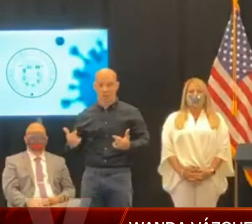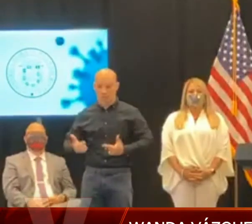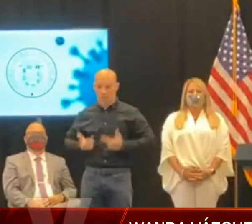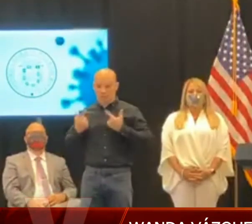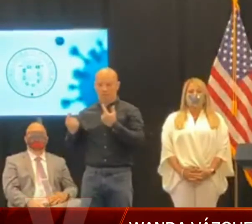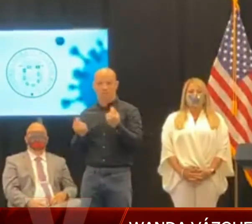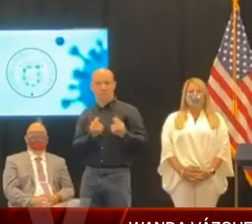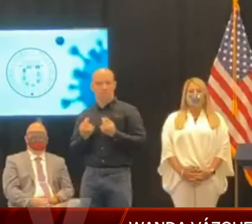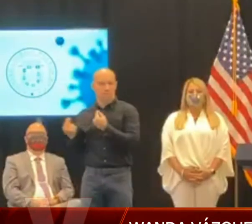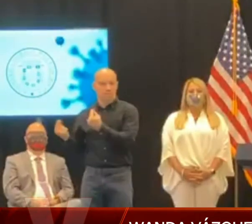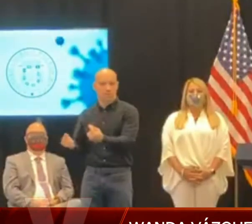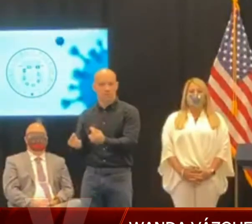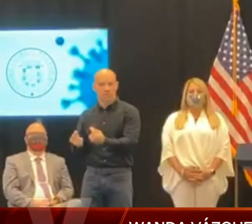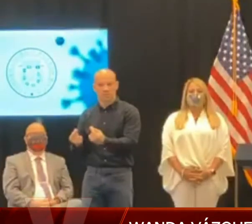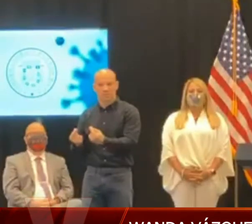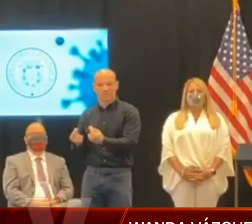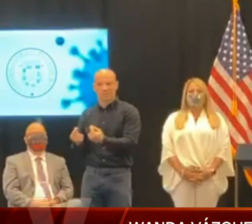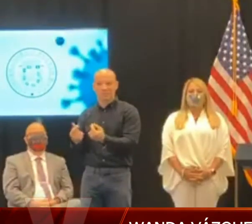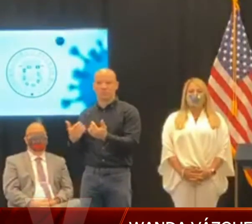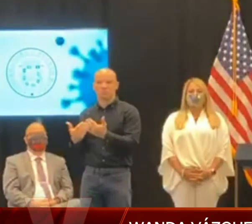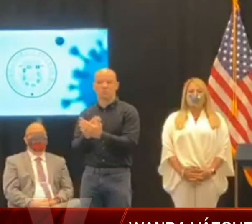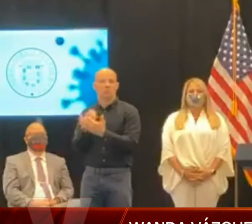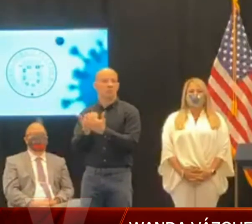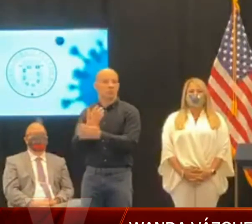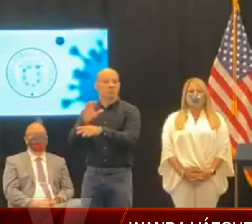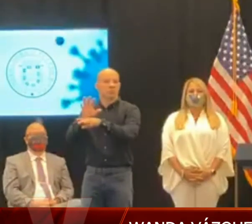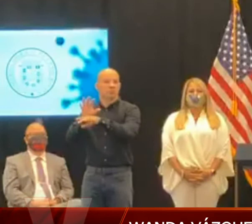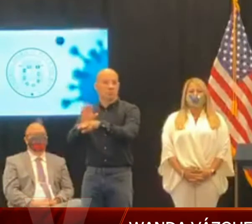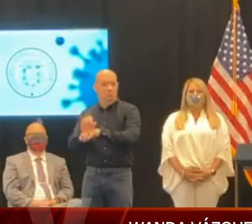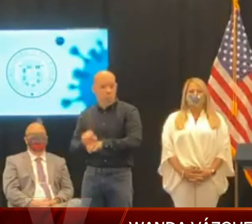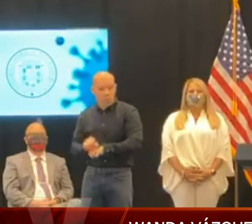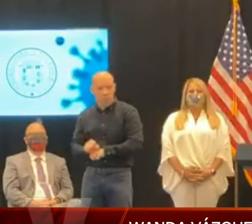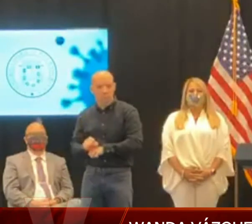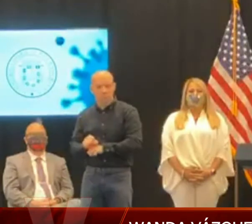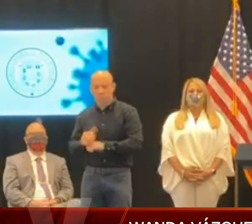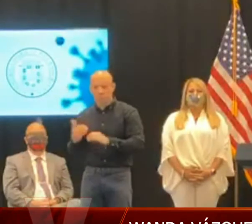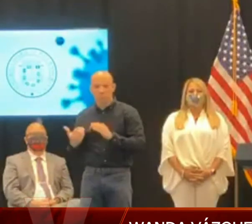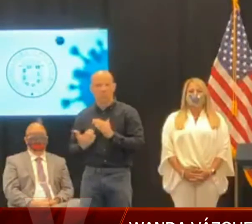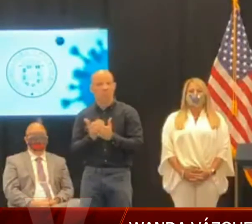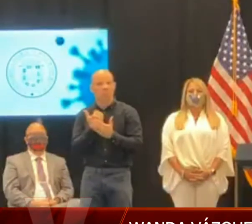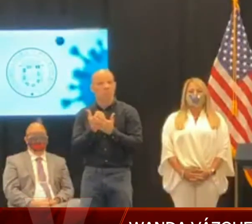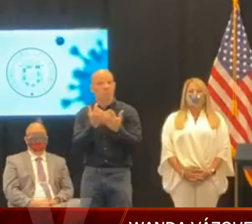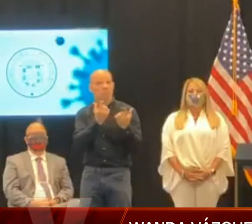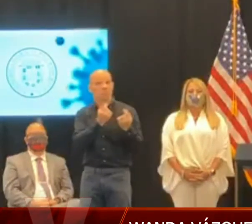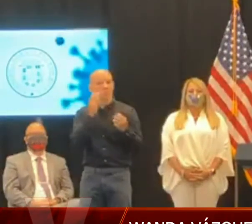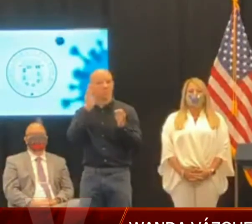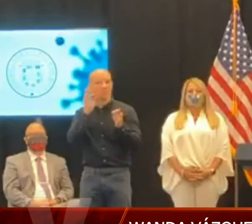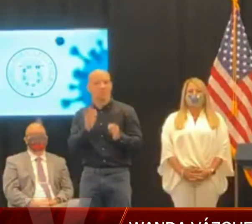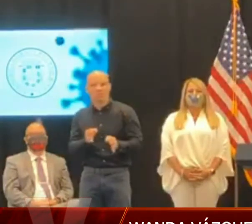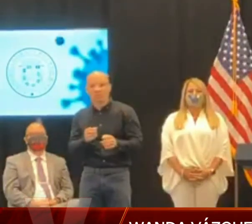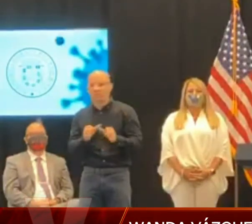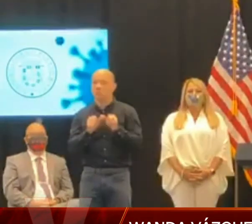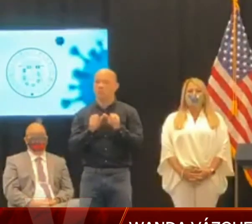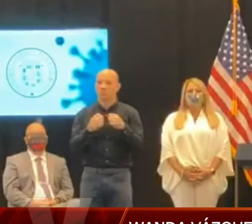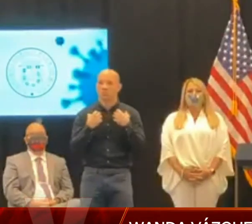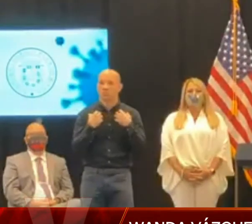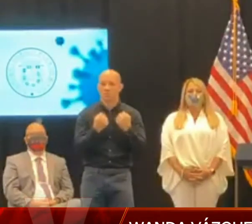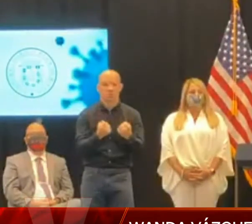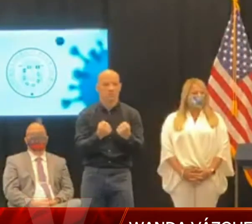e incorporar buenas prácticas salubristas y todas las recomendaciones de precaución